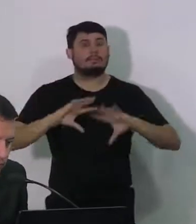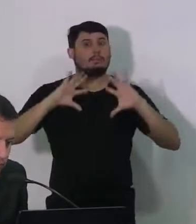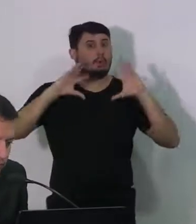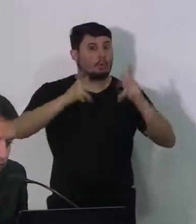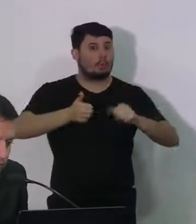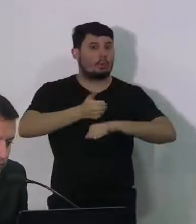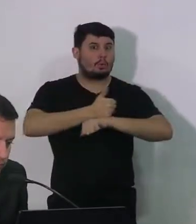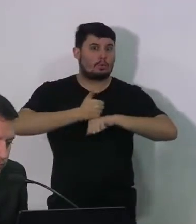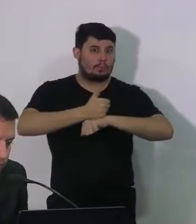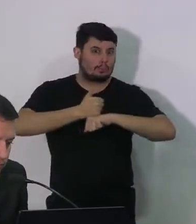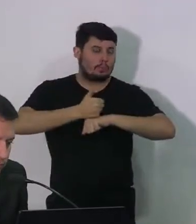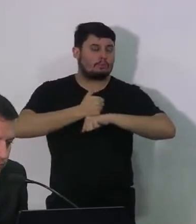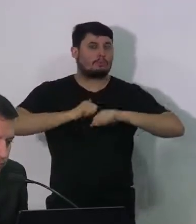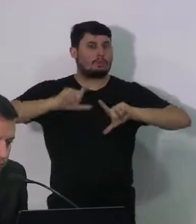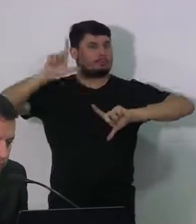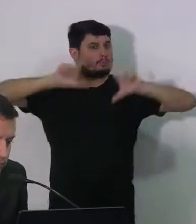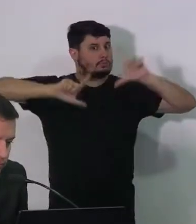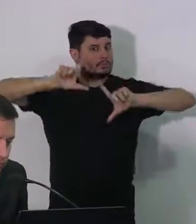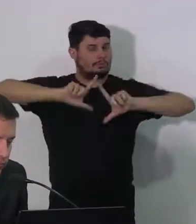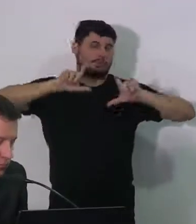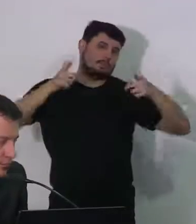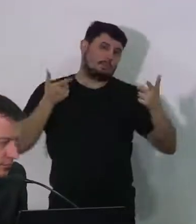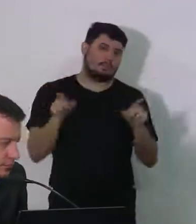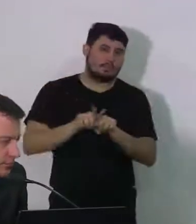super importante,